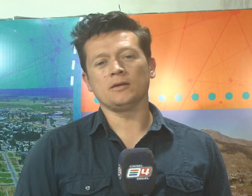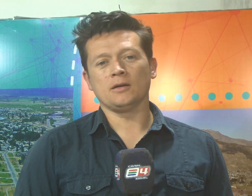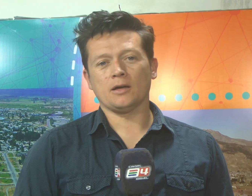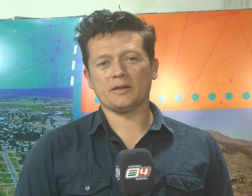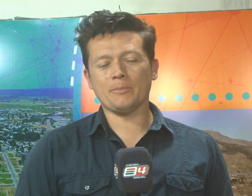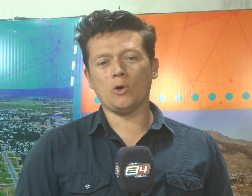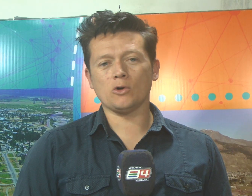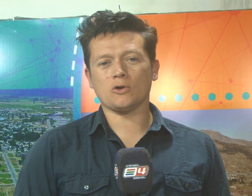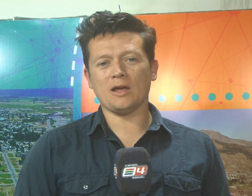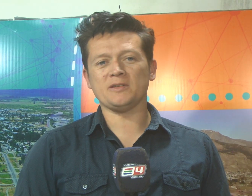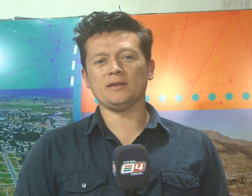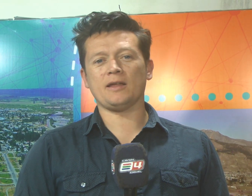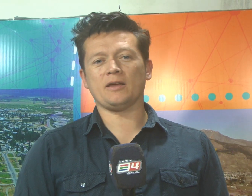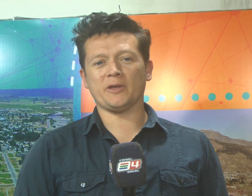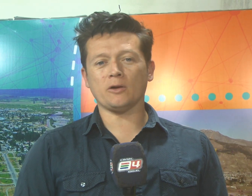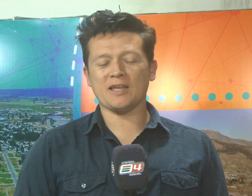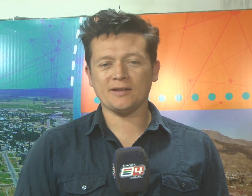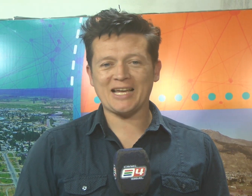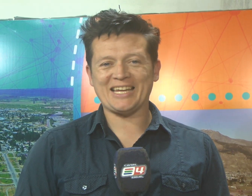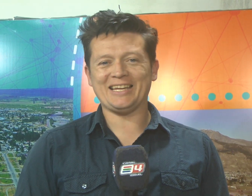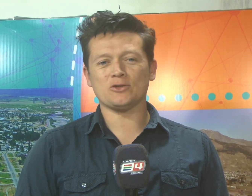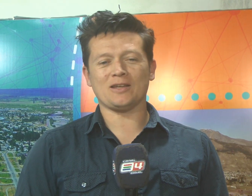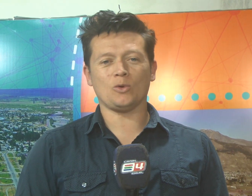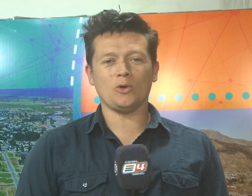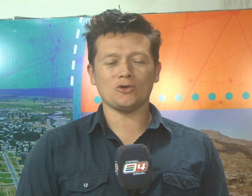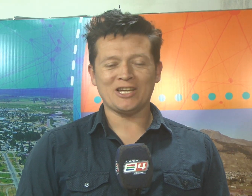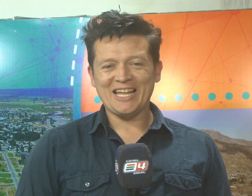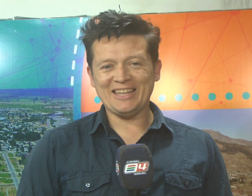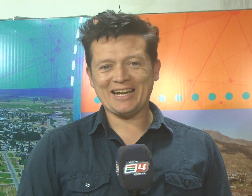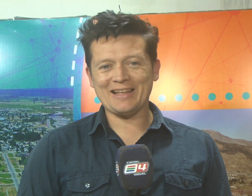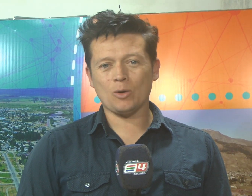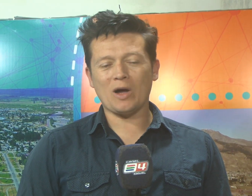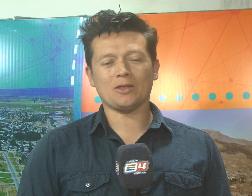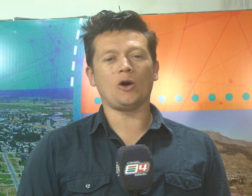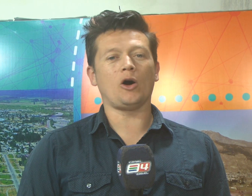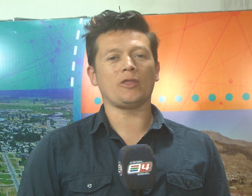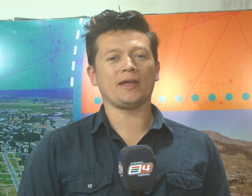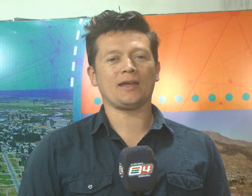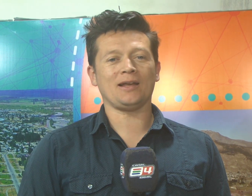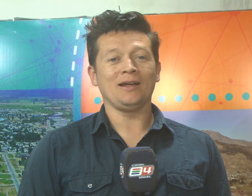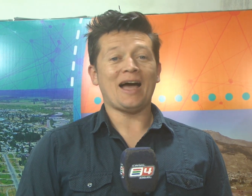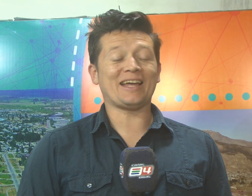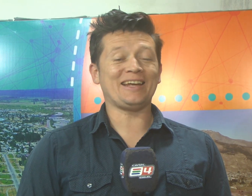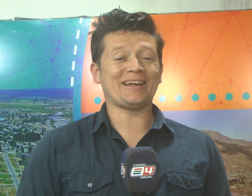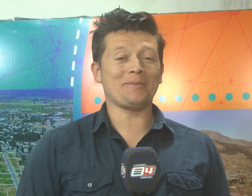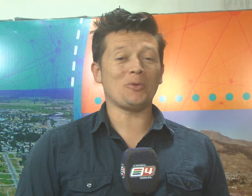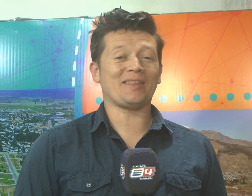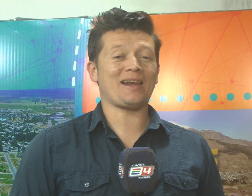Estamos con la visita de Federico Zayx aquí en los estudios de Canal 4 de Esquel, a quien le queremos brindar